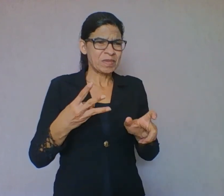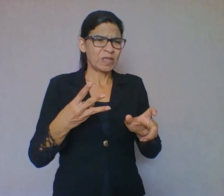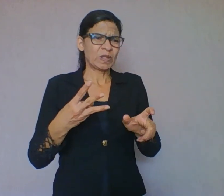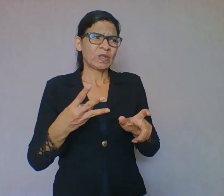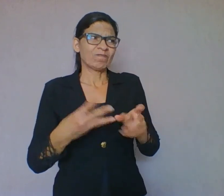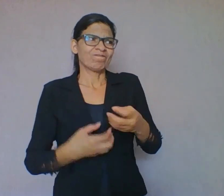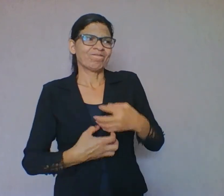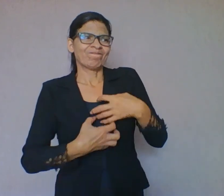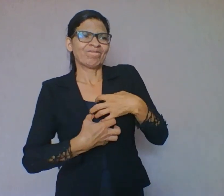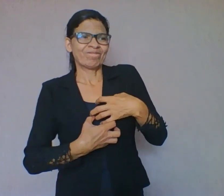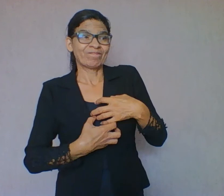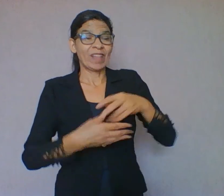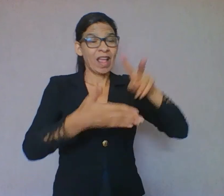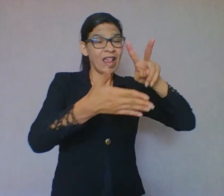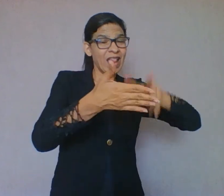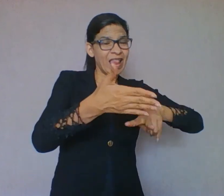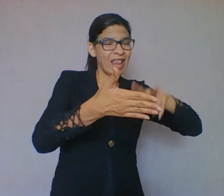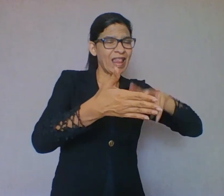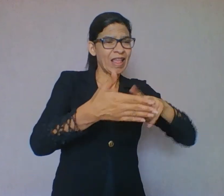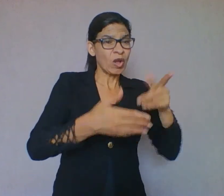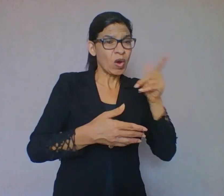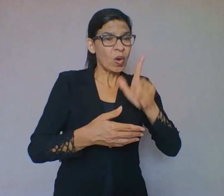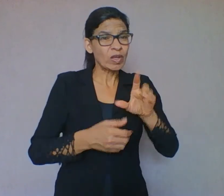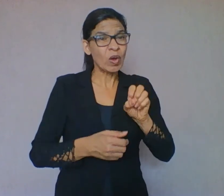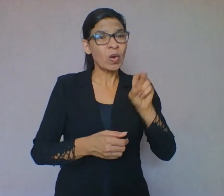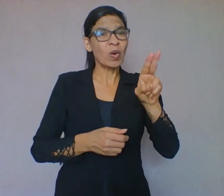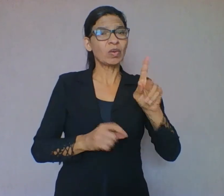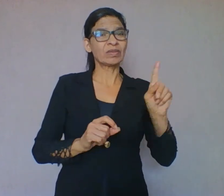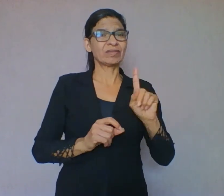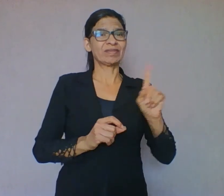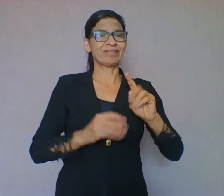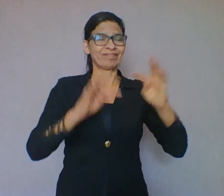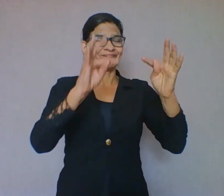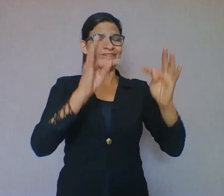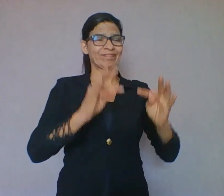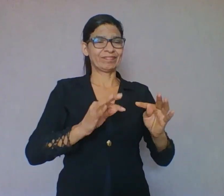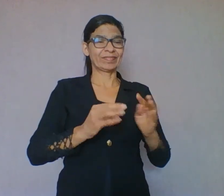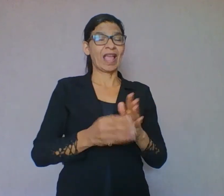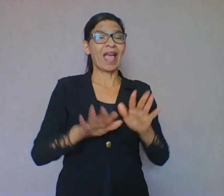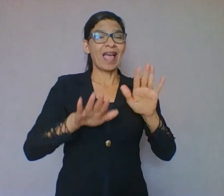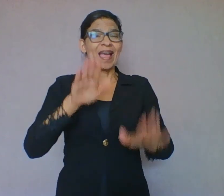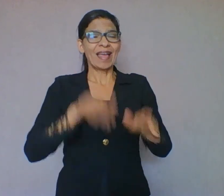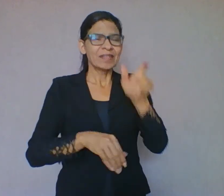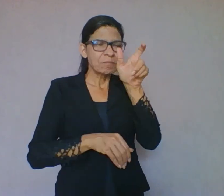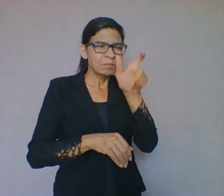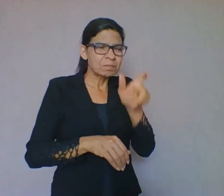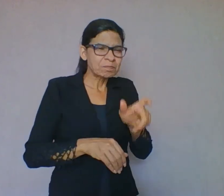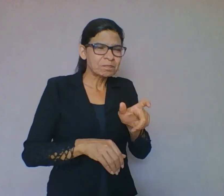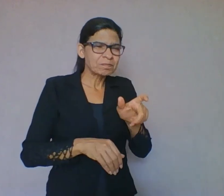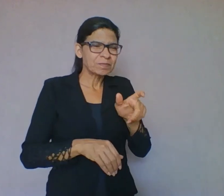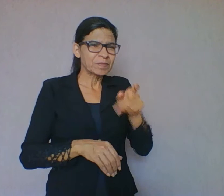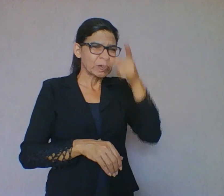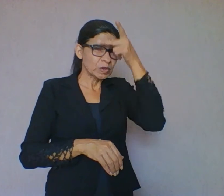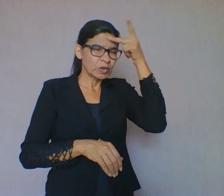Assim, muitas vezes os objetivos do leitor são determinados pelos tipos formais de textos.